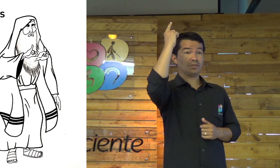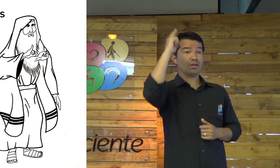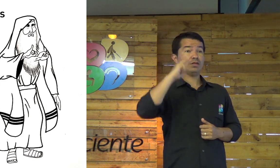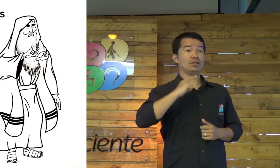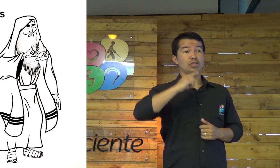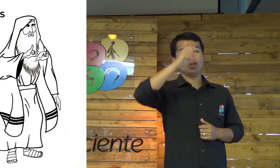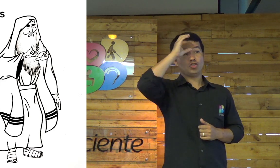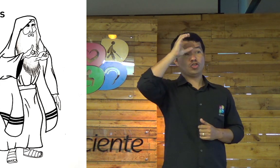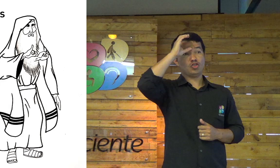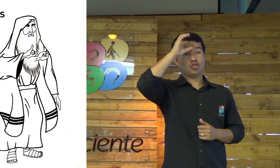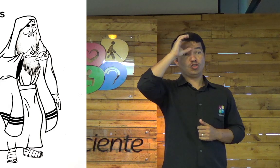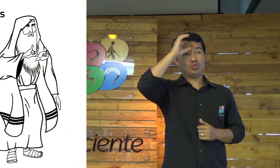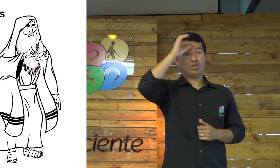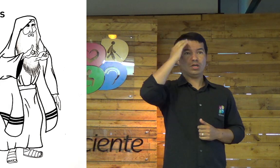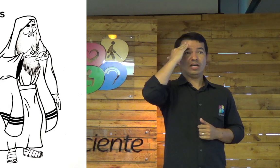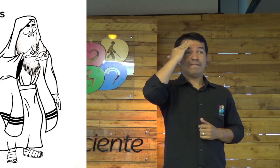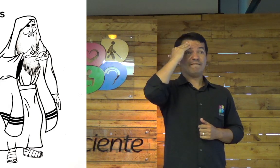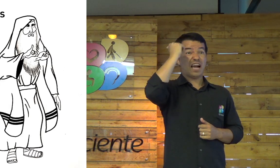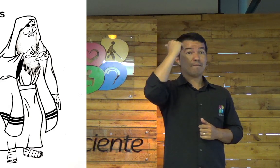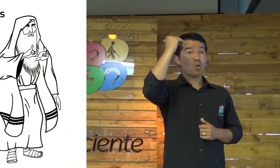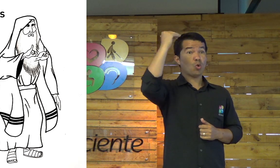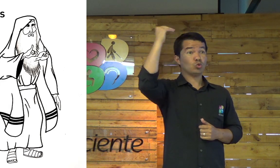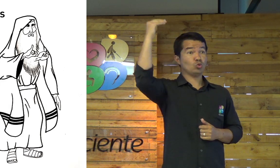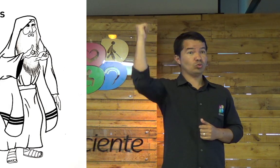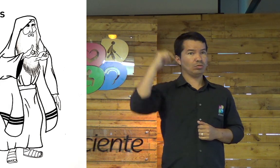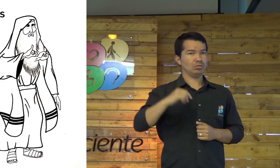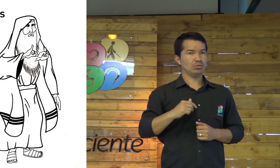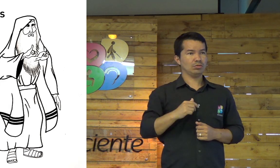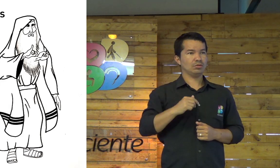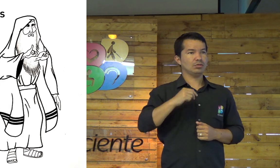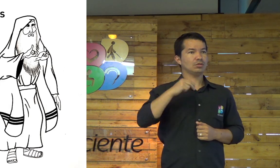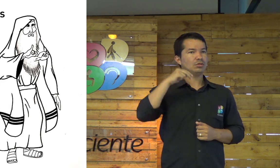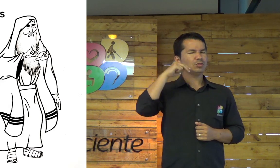Sabe o pastor Carlos Eduardo? Ele tem um tio famoso.